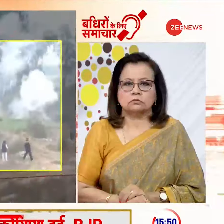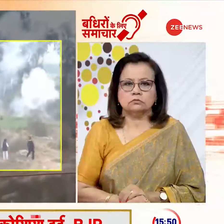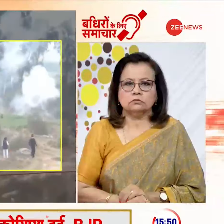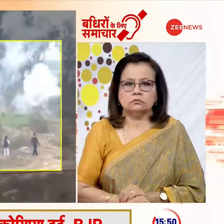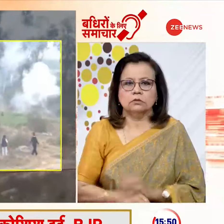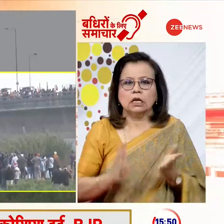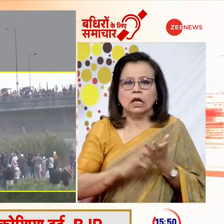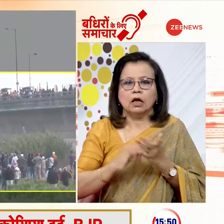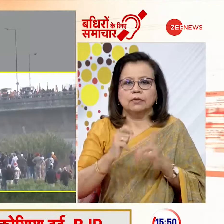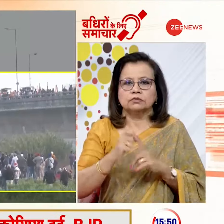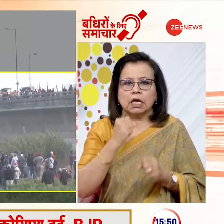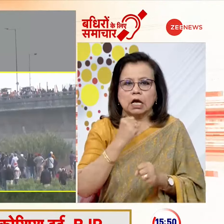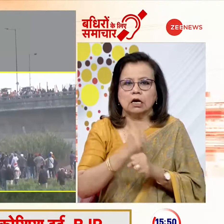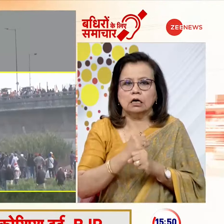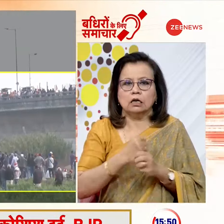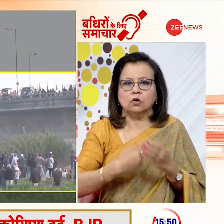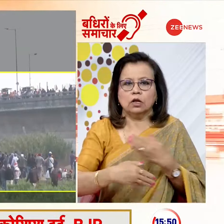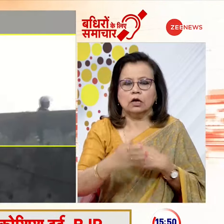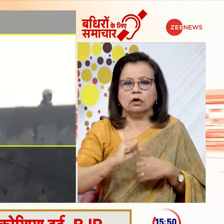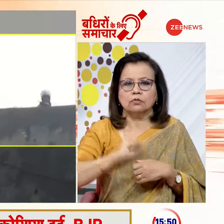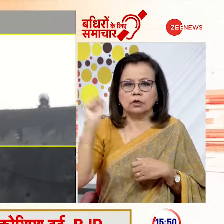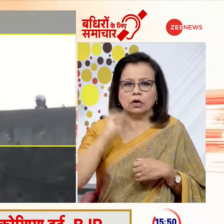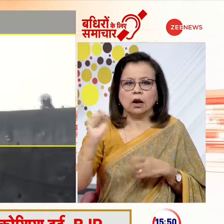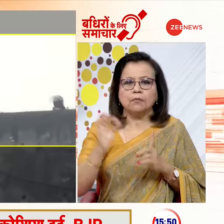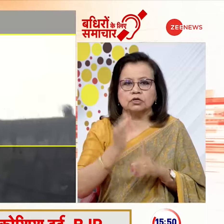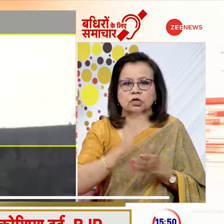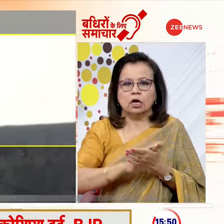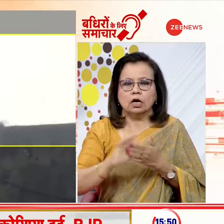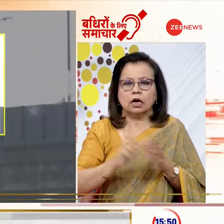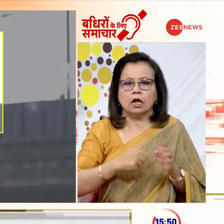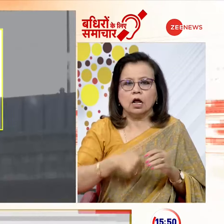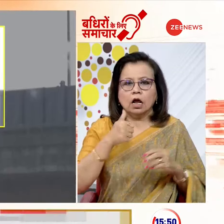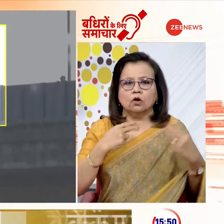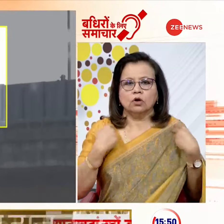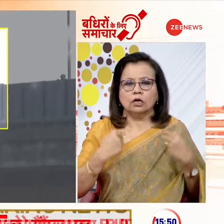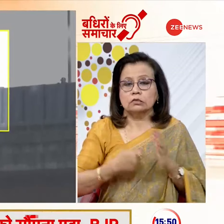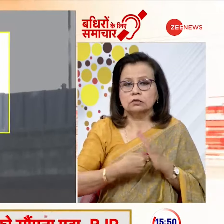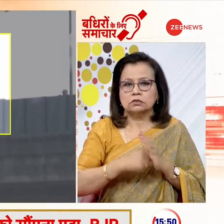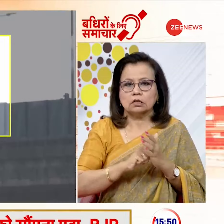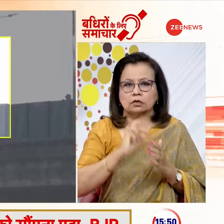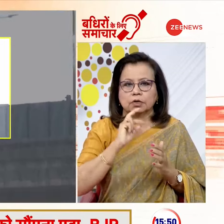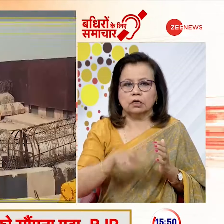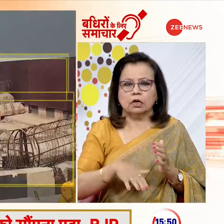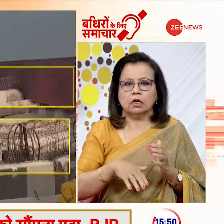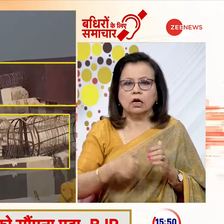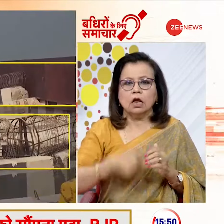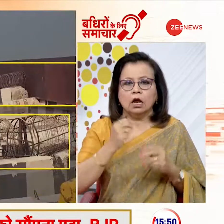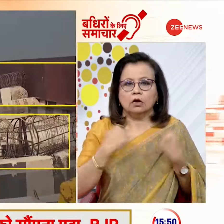MSP की गारंटी को लेकर प्रदर्शन पर पंजाब हर्याना हाई कोट ने सख्त टेपणी की है हाई कोट